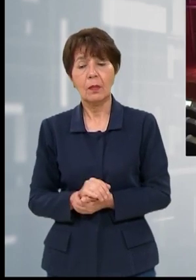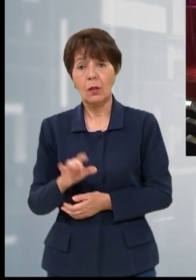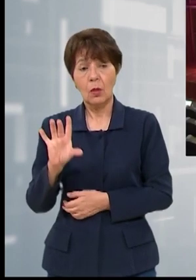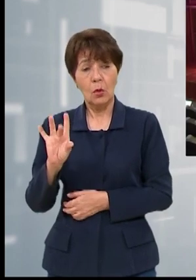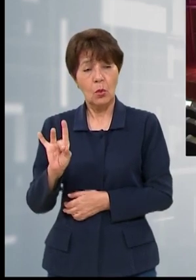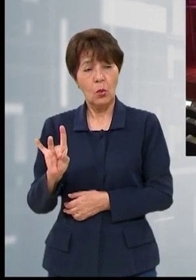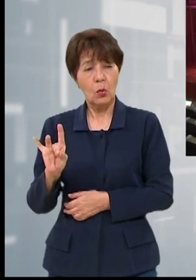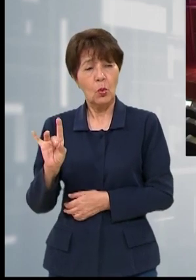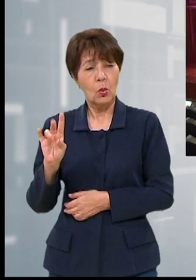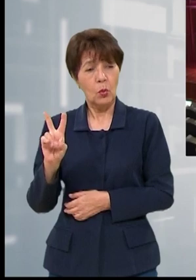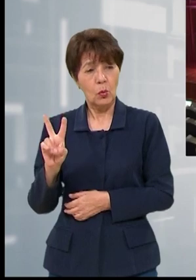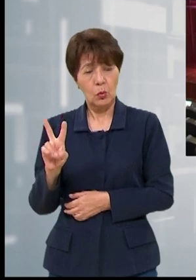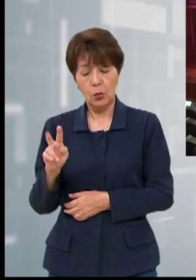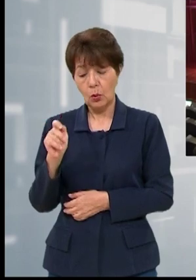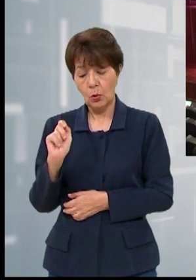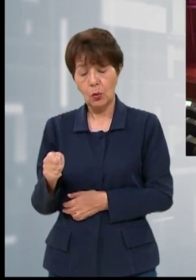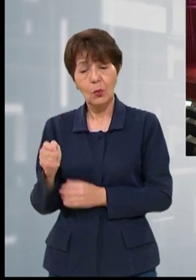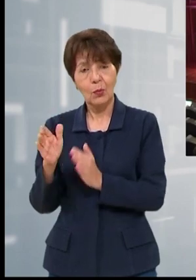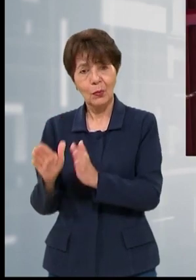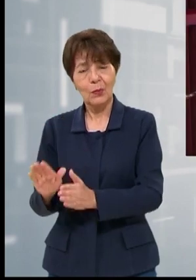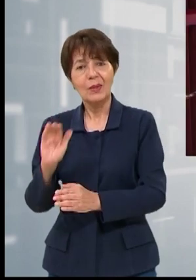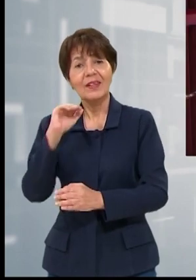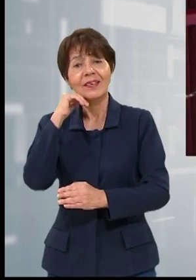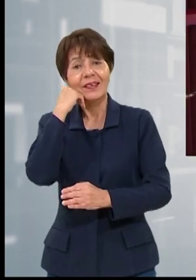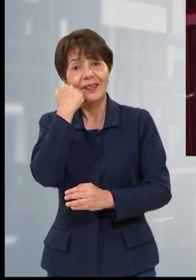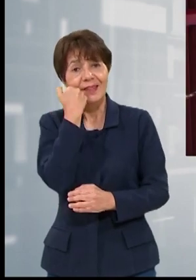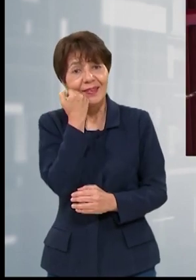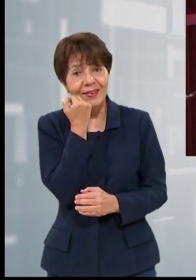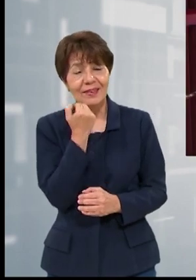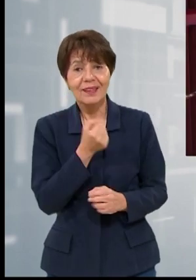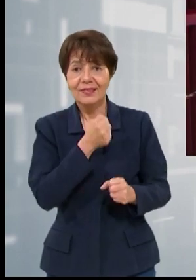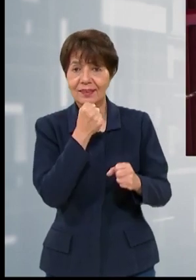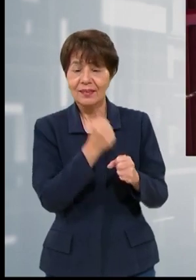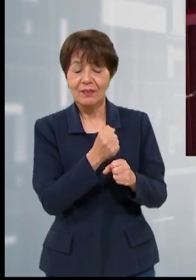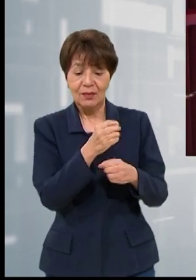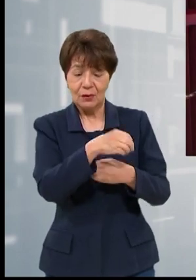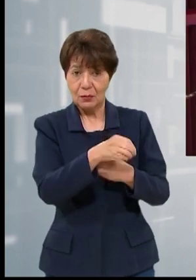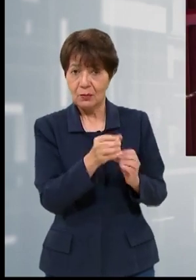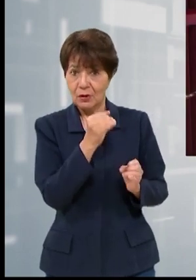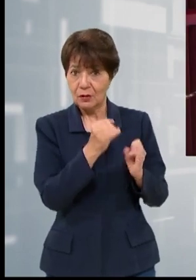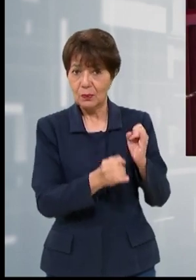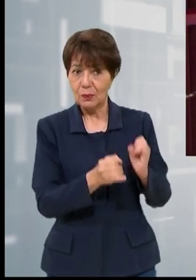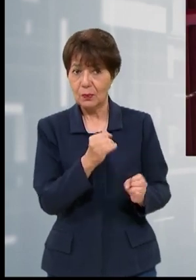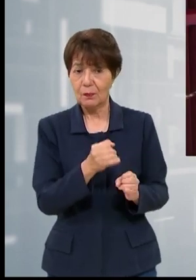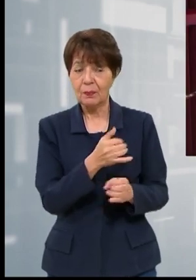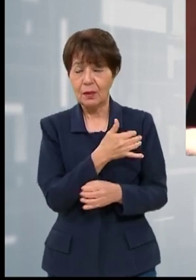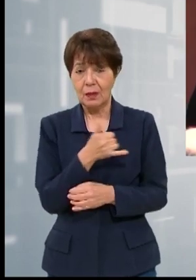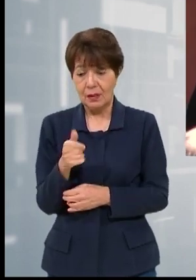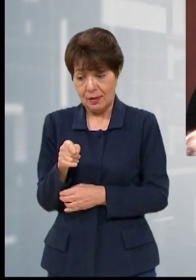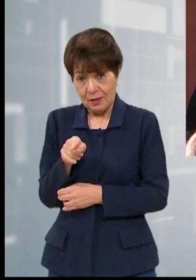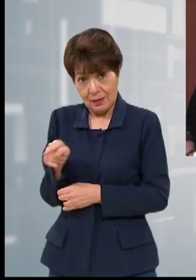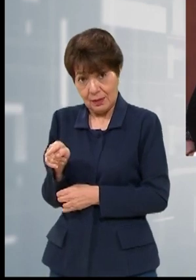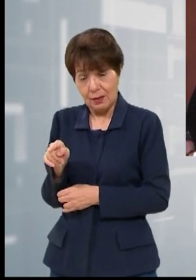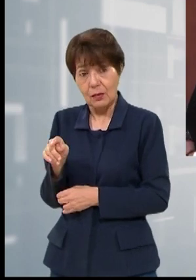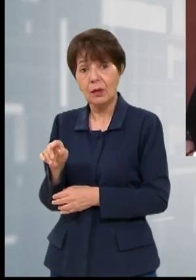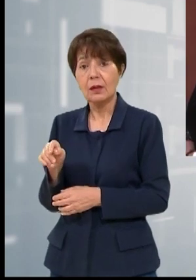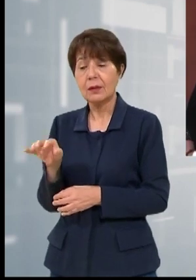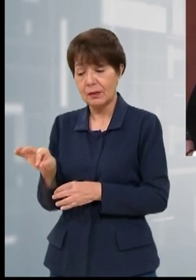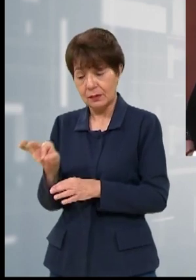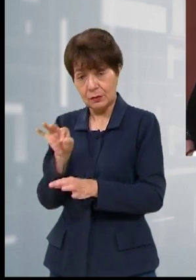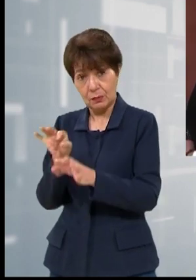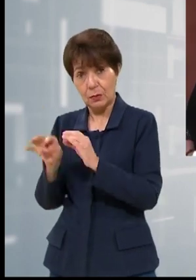82 autopostulantes continúan en el proceso de selección que concluirá con las audiencias públicas y de estos tendrán que salir los 45